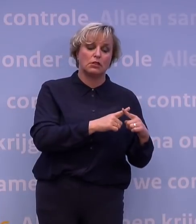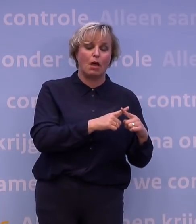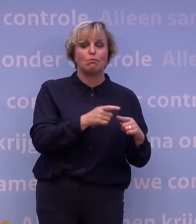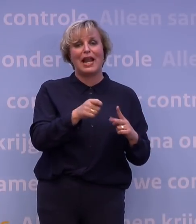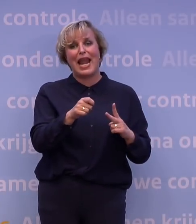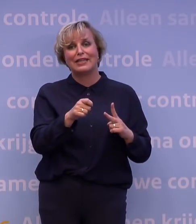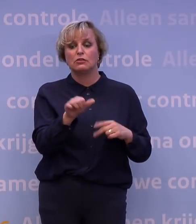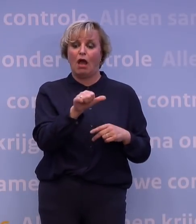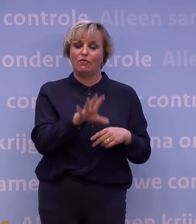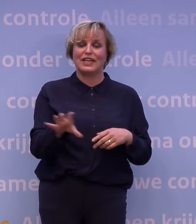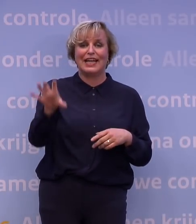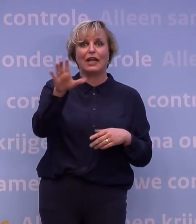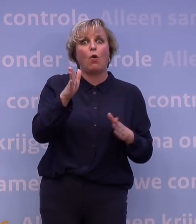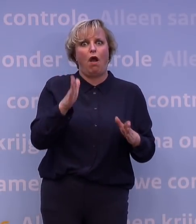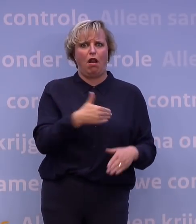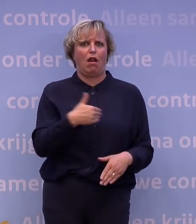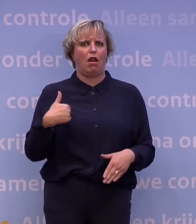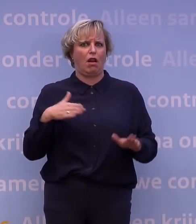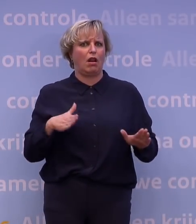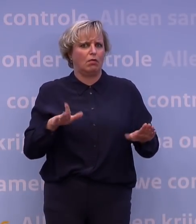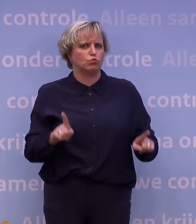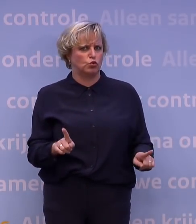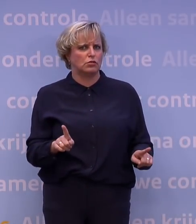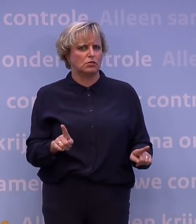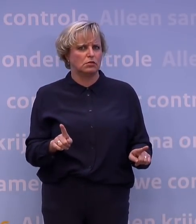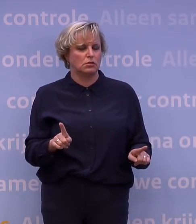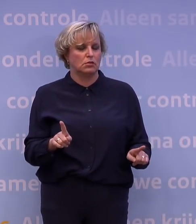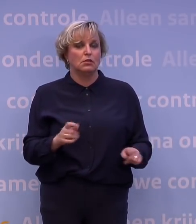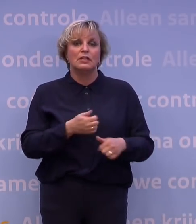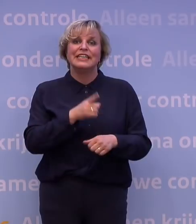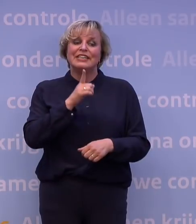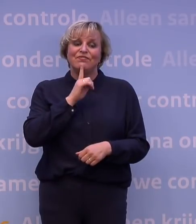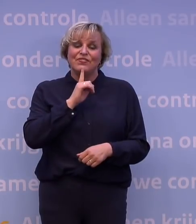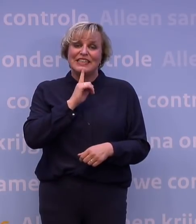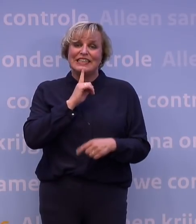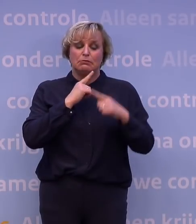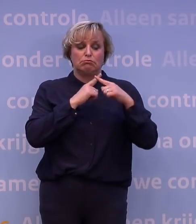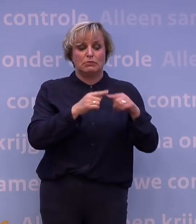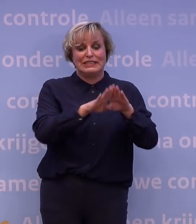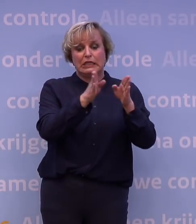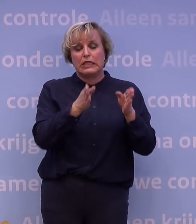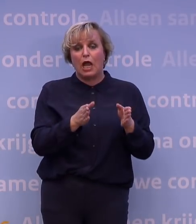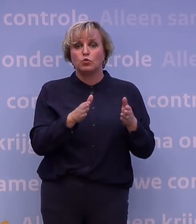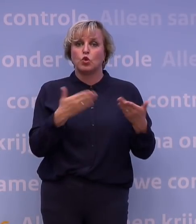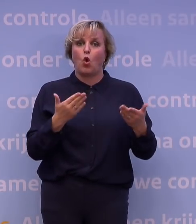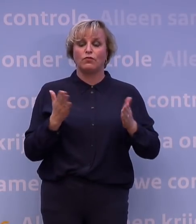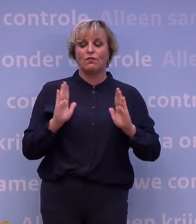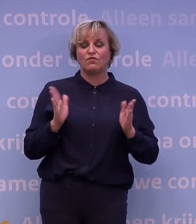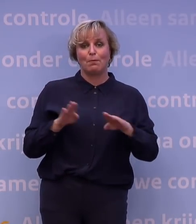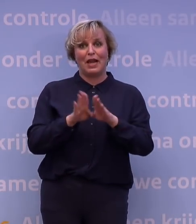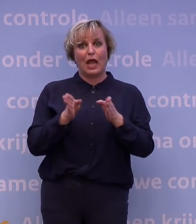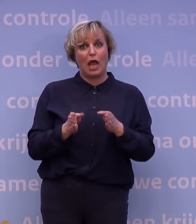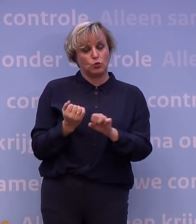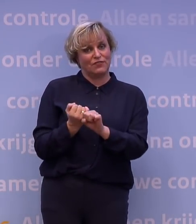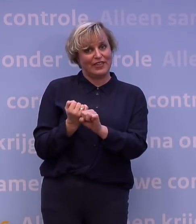andere regio's is dat al zo. En voor iedereen die in het ziekenhuis of in het verpleeghuis in de frontlinie